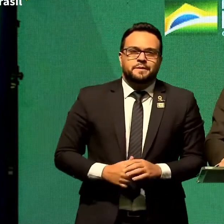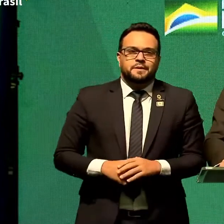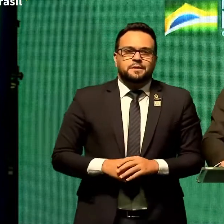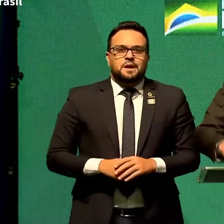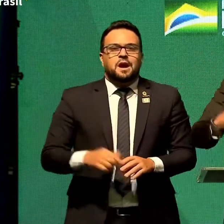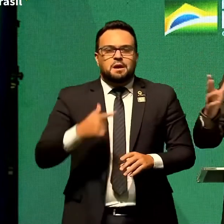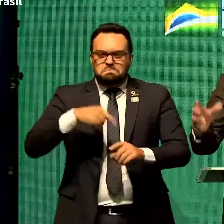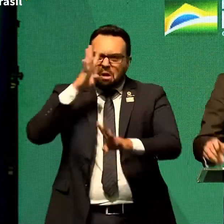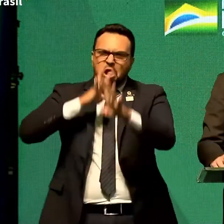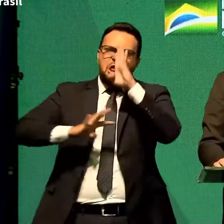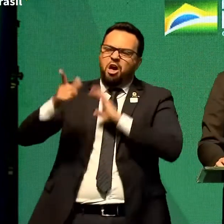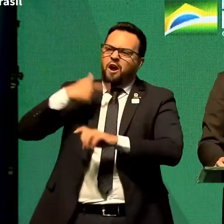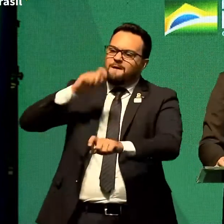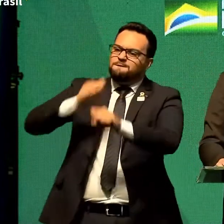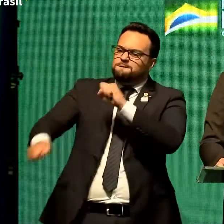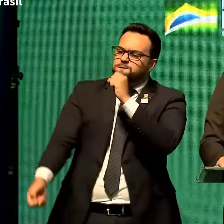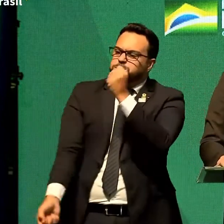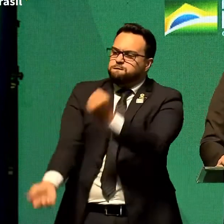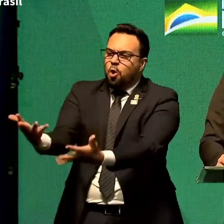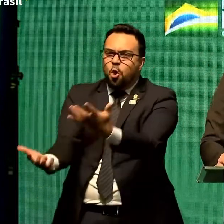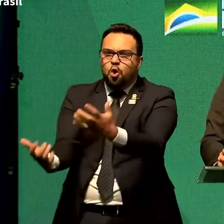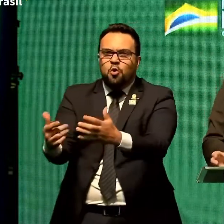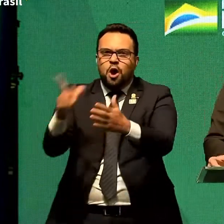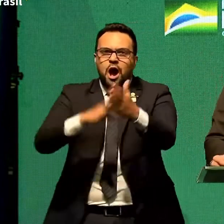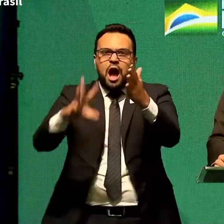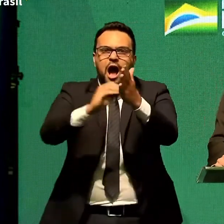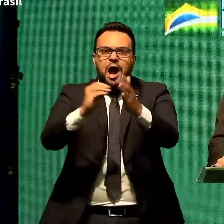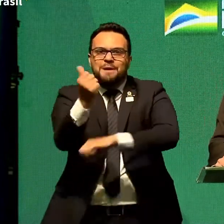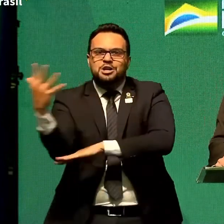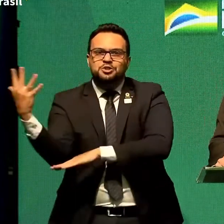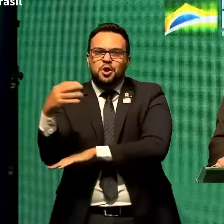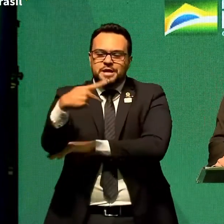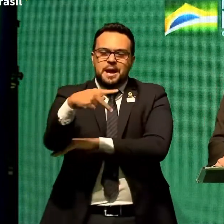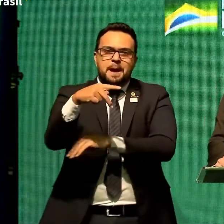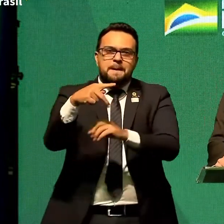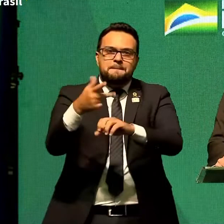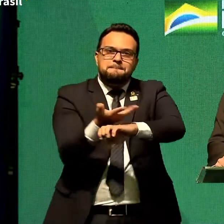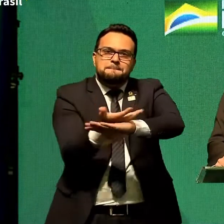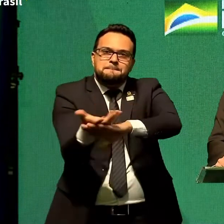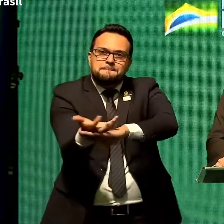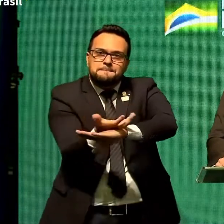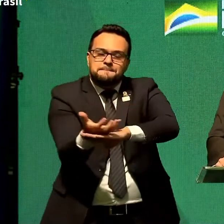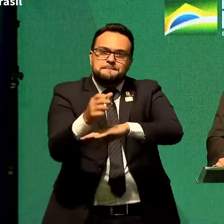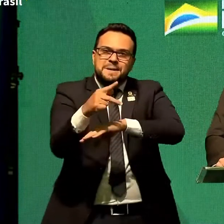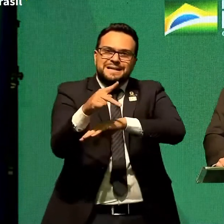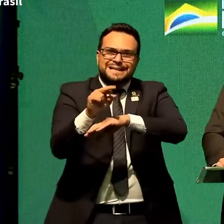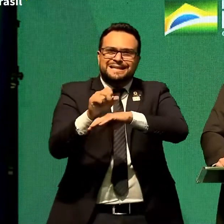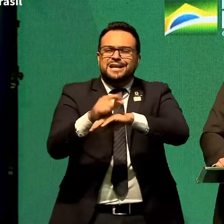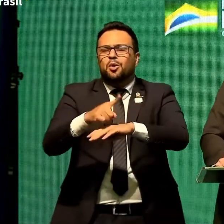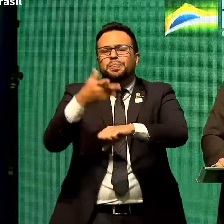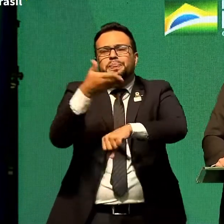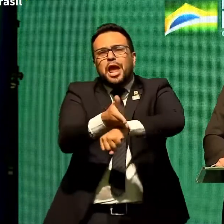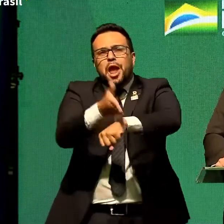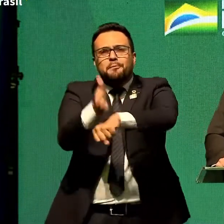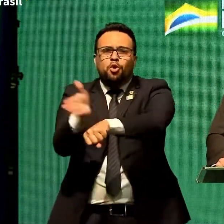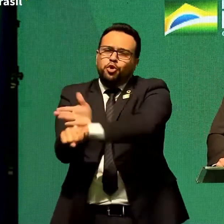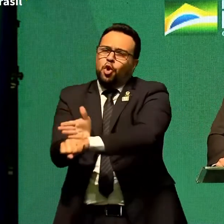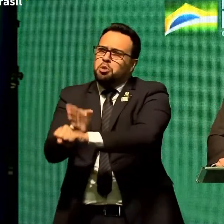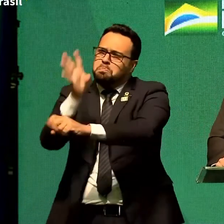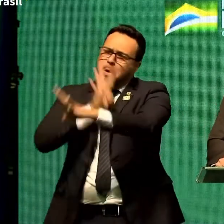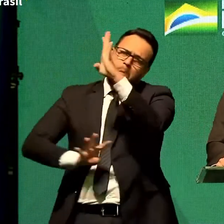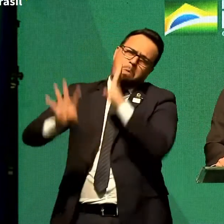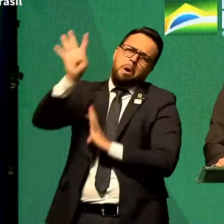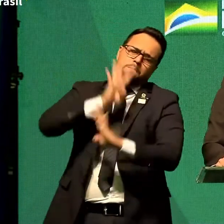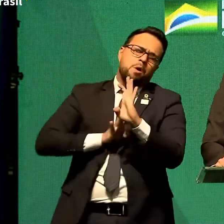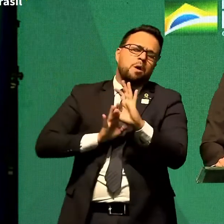fogo na Amazônia no Pantanal Sul Sumatograsense é acusação o tempo todo. Não